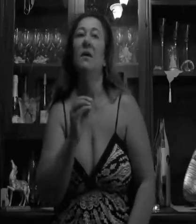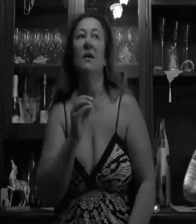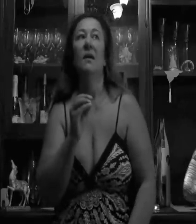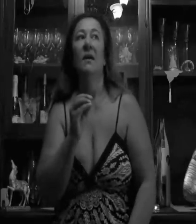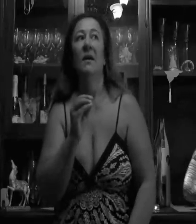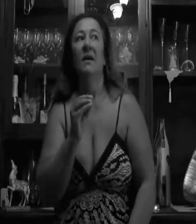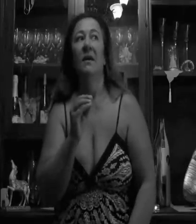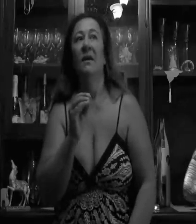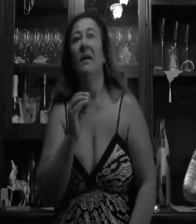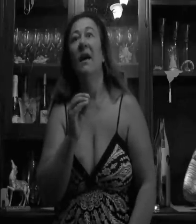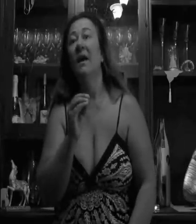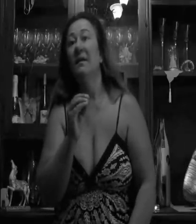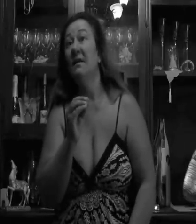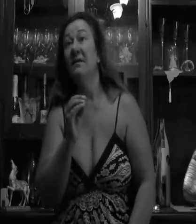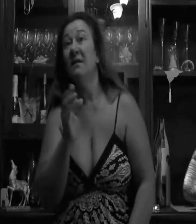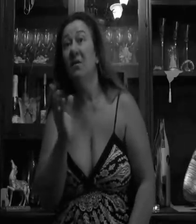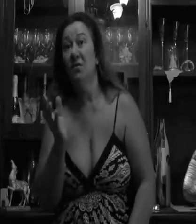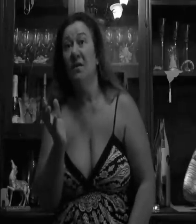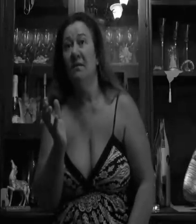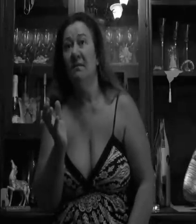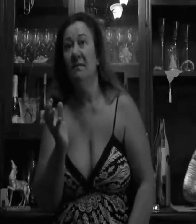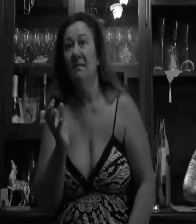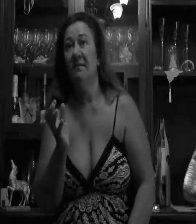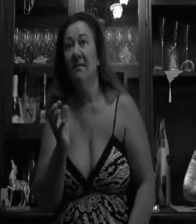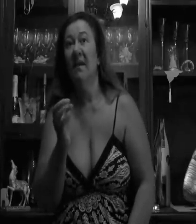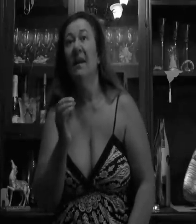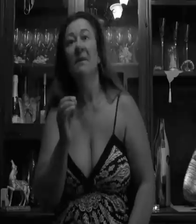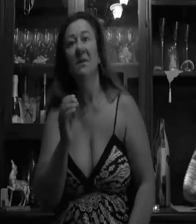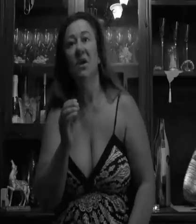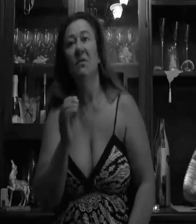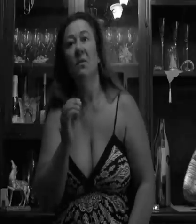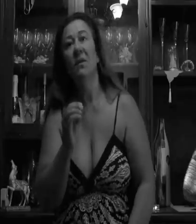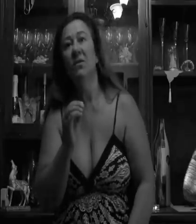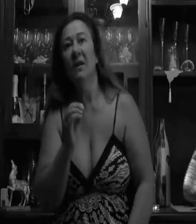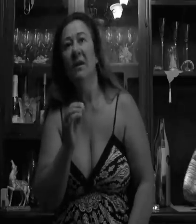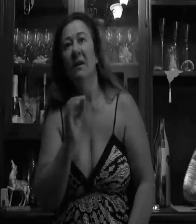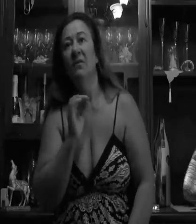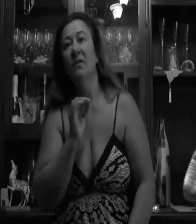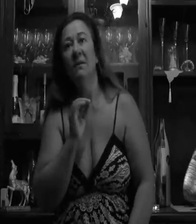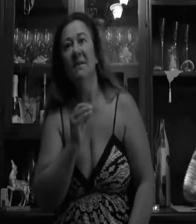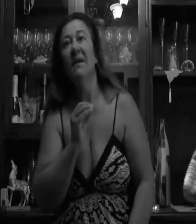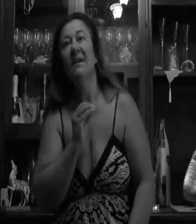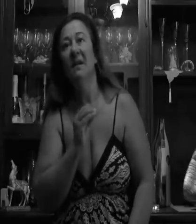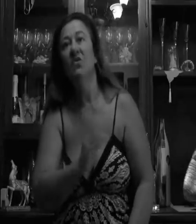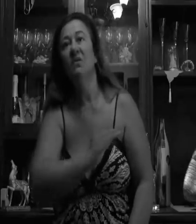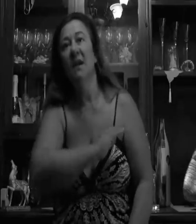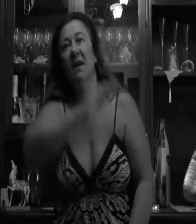è di Siracusa, la Prestigiacomo quando Terna doveva passare il traliccio via